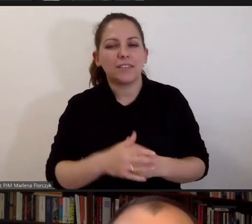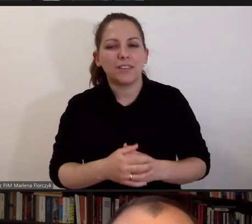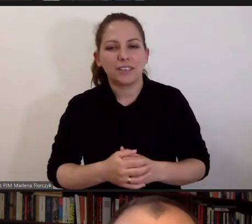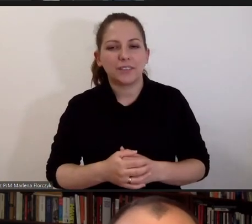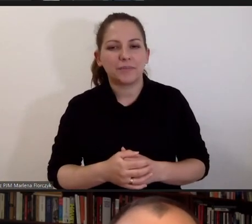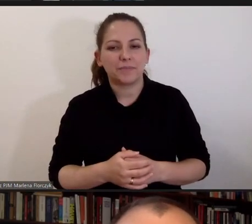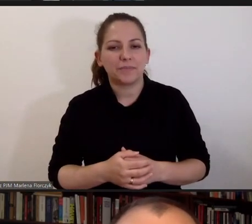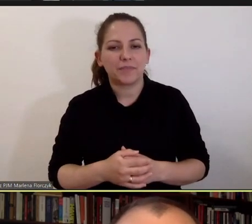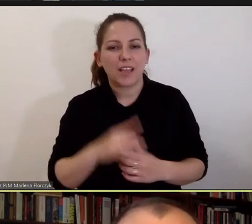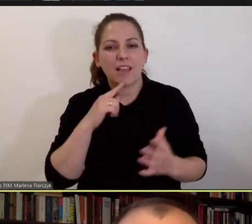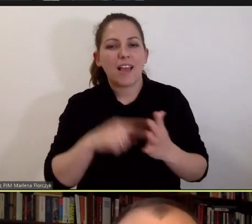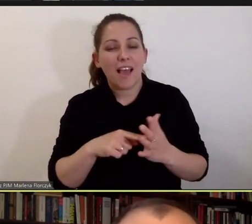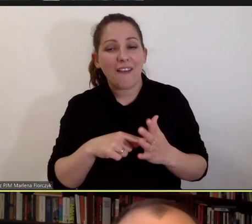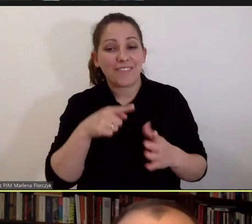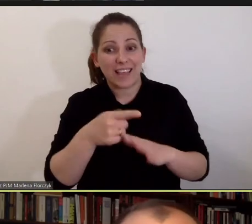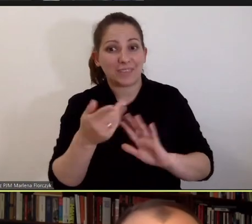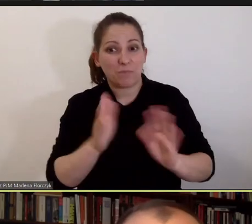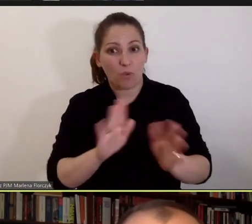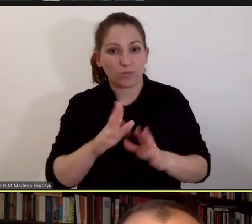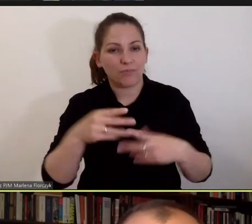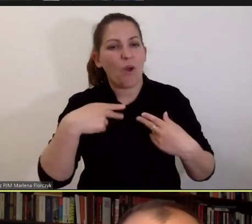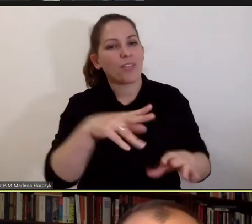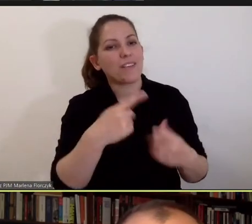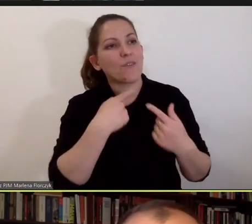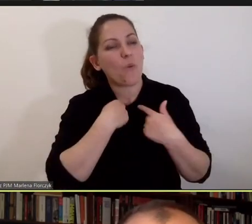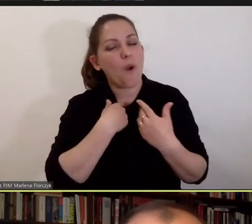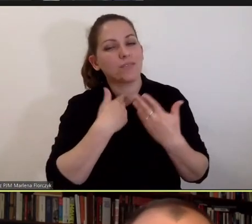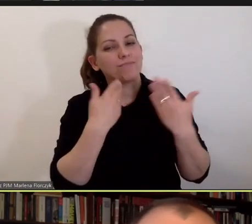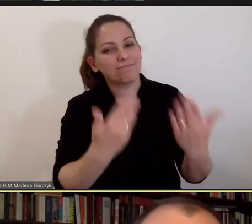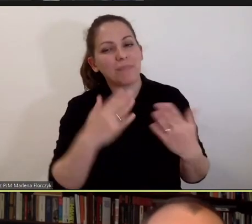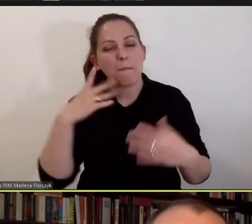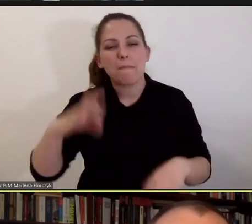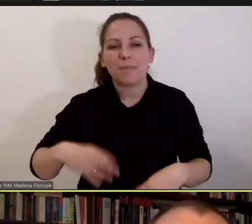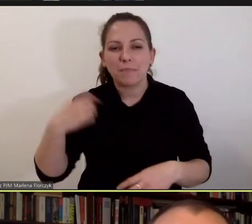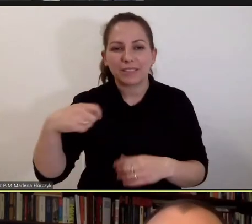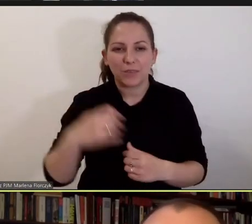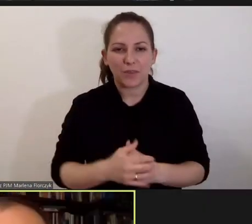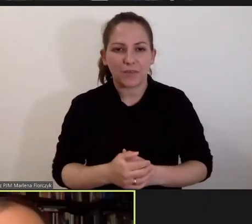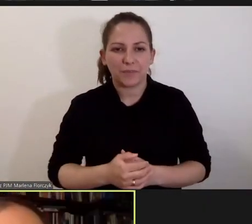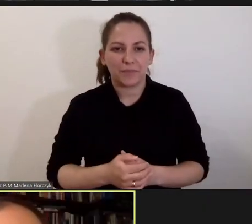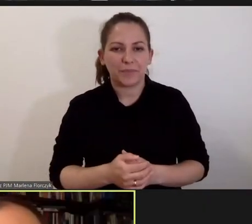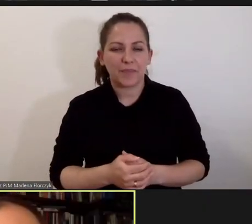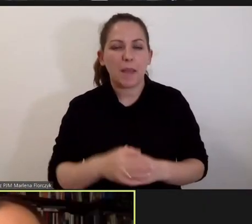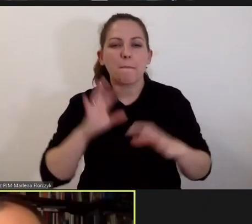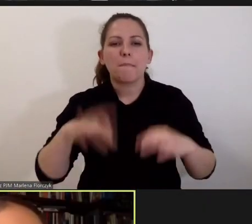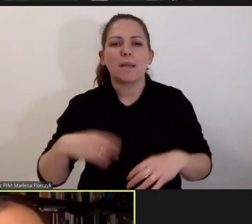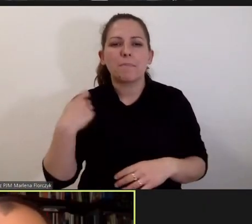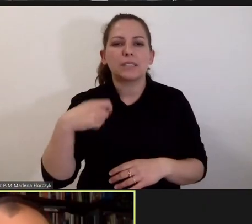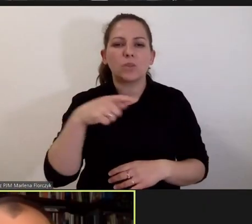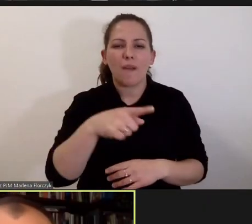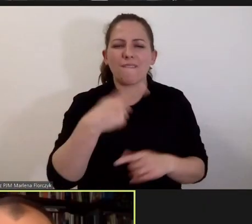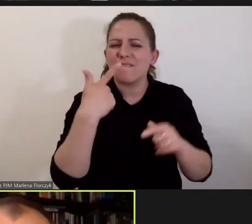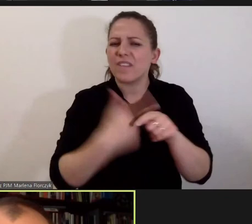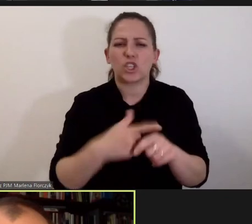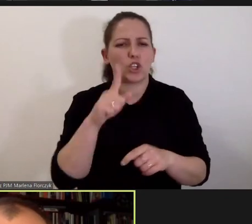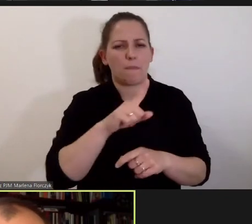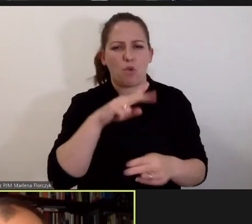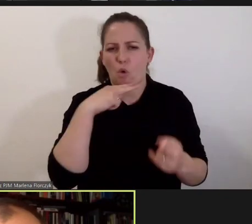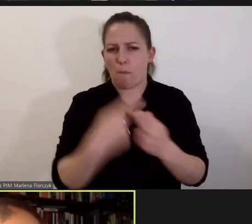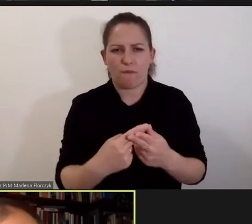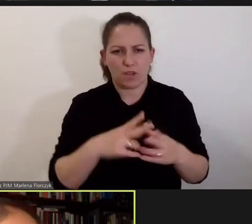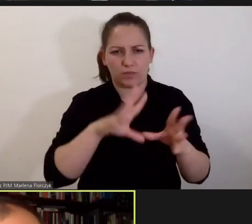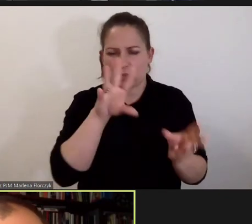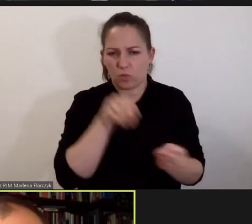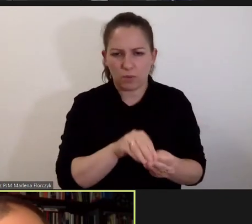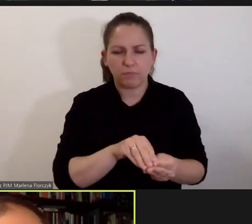No i właśnie, i w ten sposób oddaję głos Panu Prezydentowi. Panie Prezydentie, tak 20 minut na odpowiedzi, także